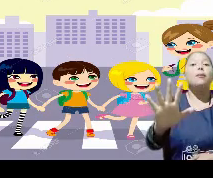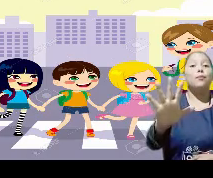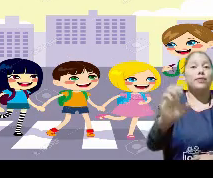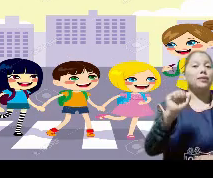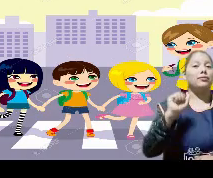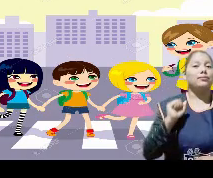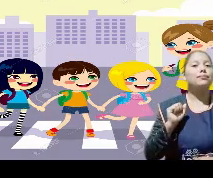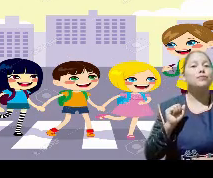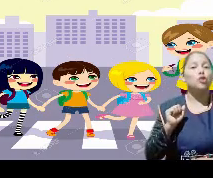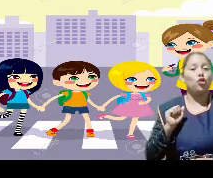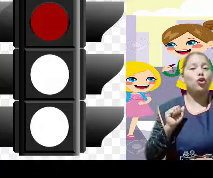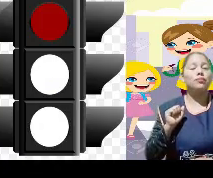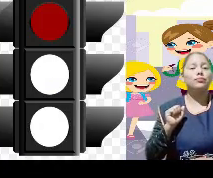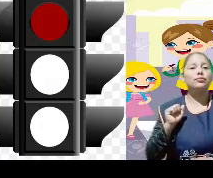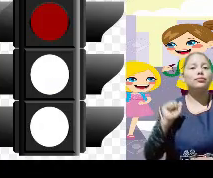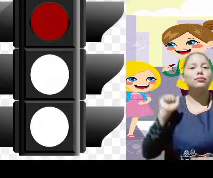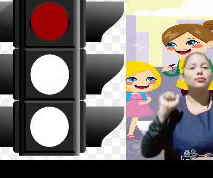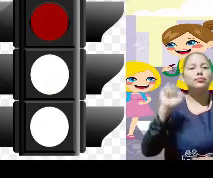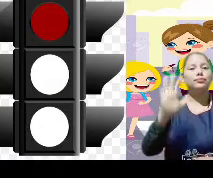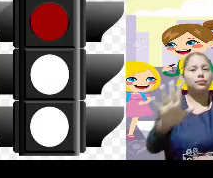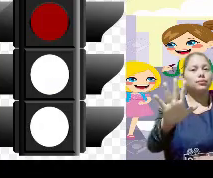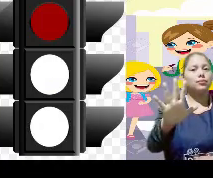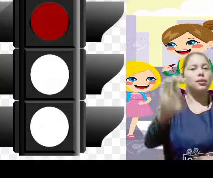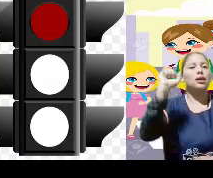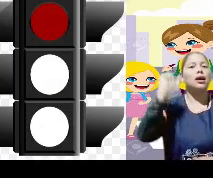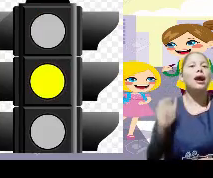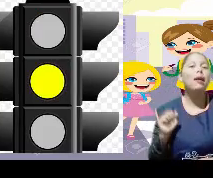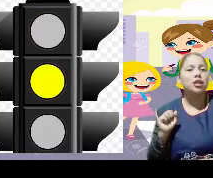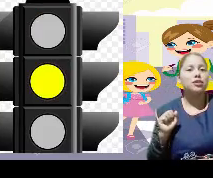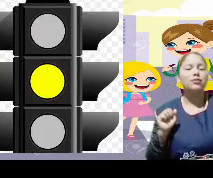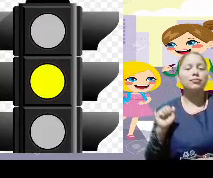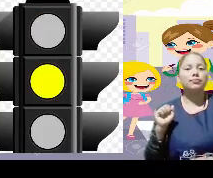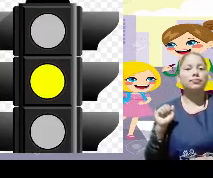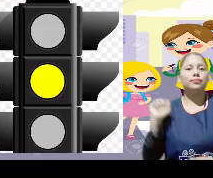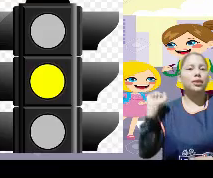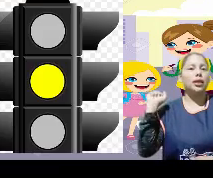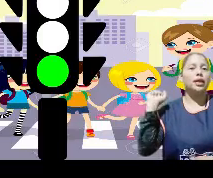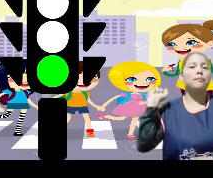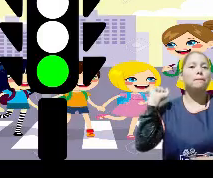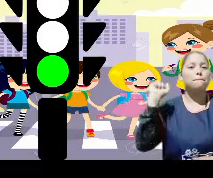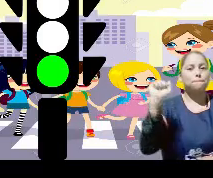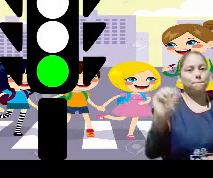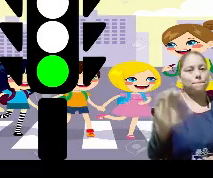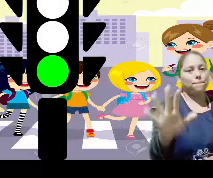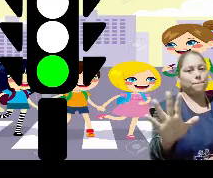Muy bien. Rojo, amarillo y